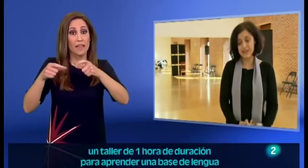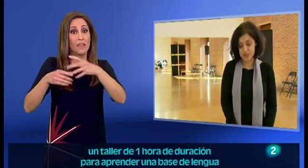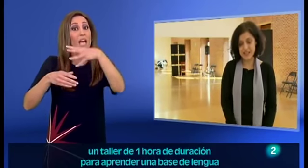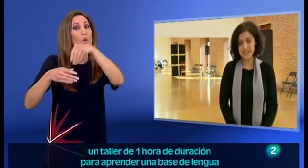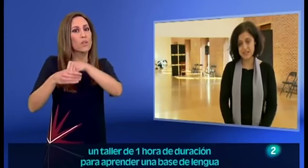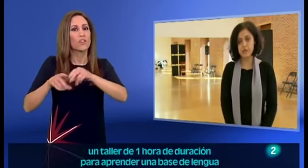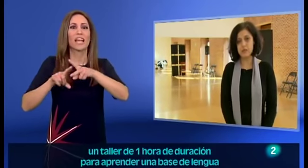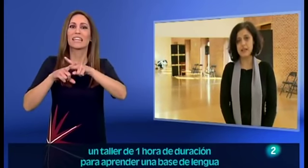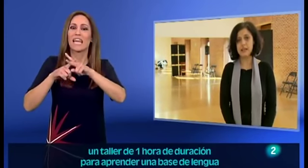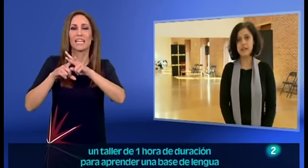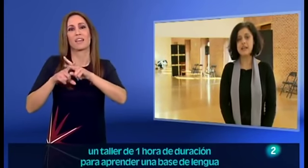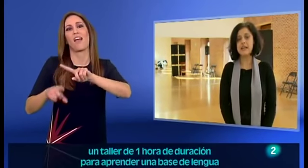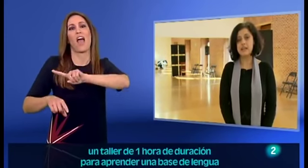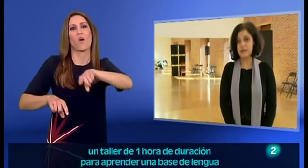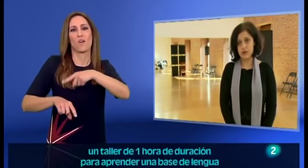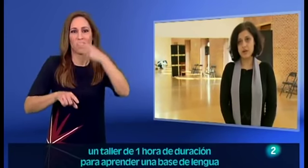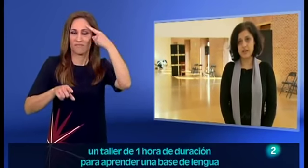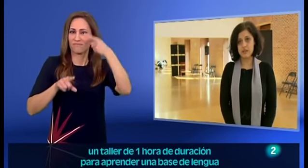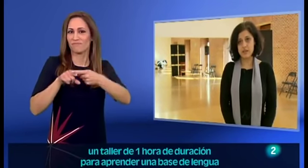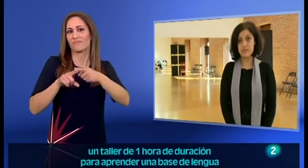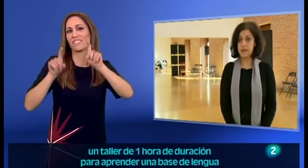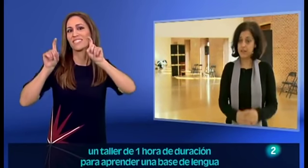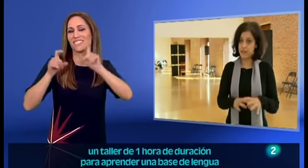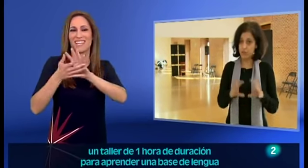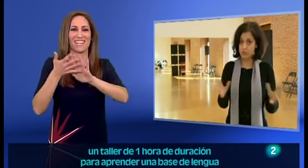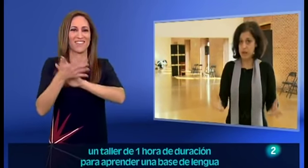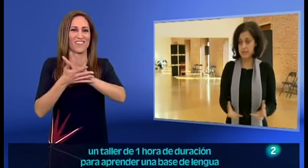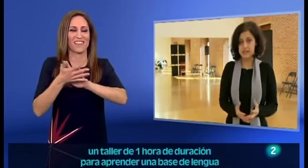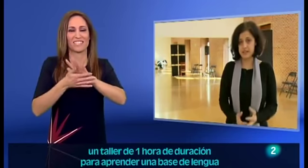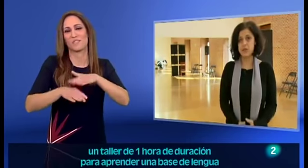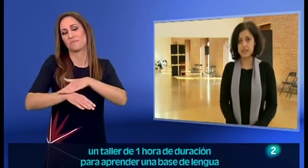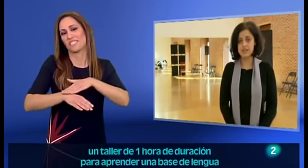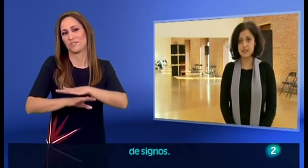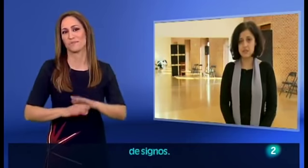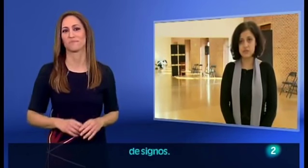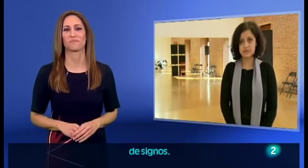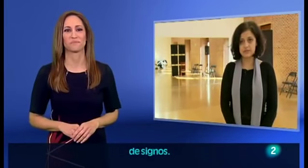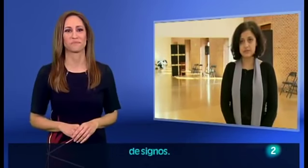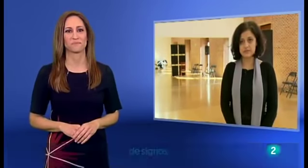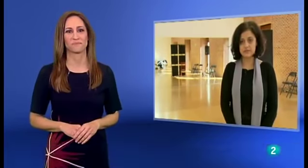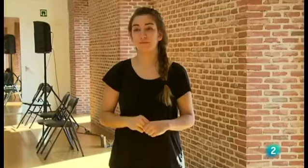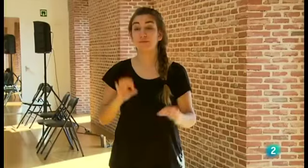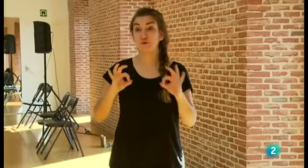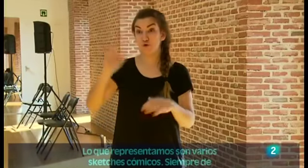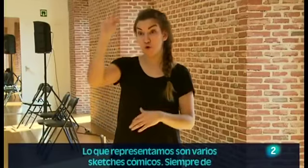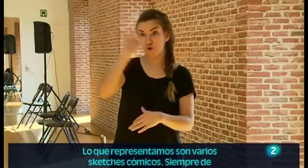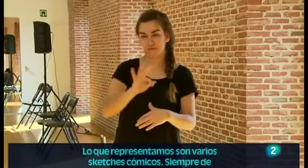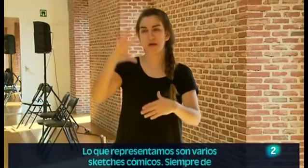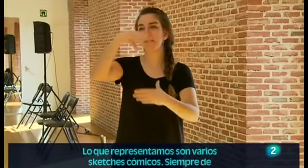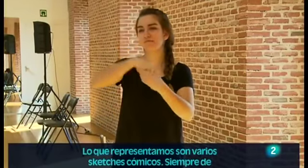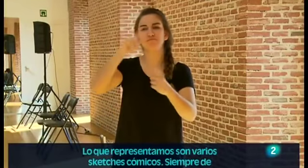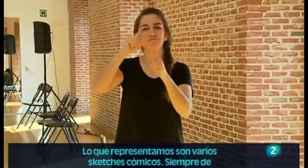para ver los sketches y ver un taller de una hora de duración para aprender una base de lengua de signos. Lo que